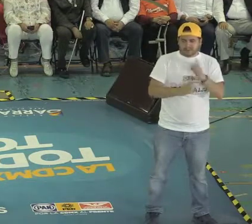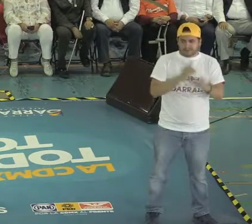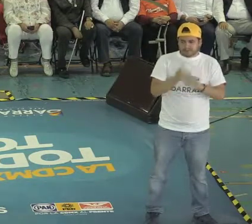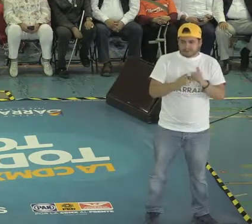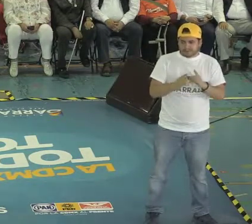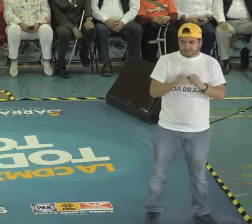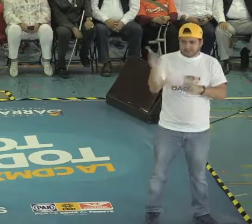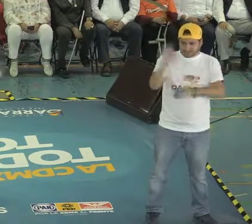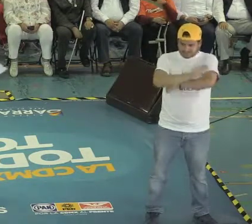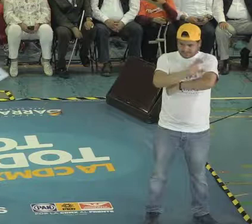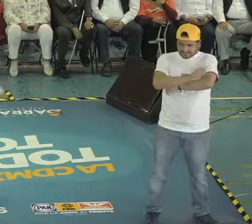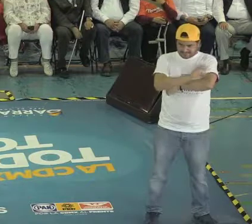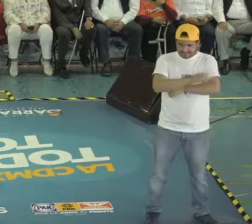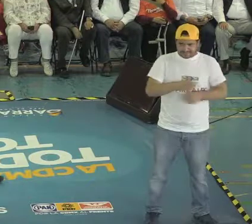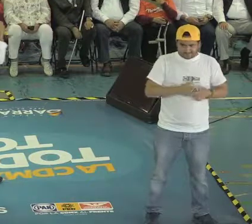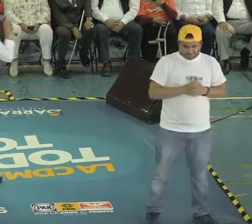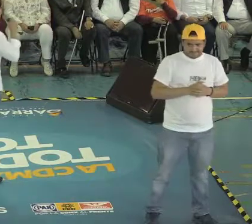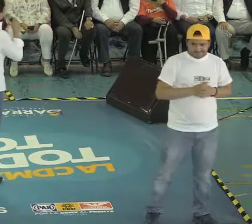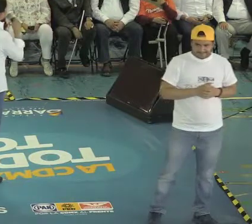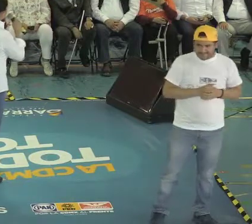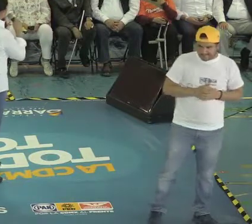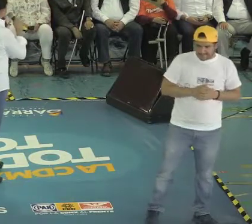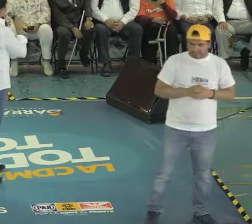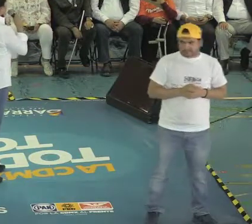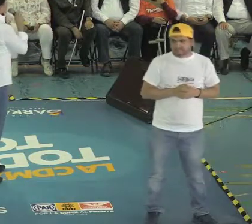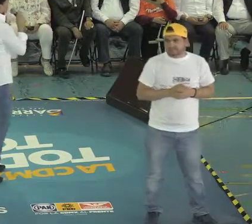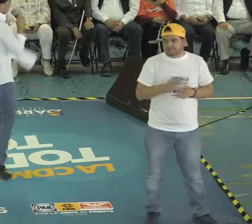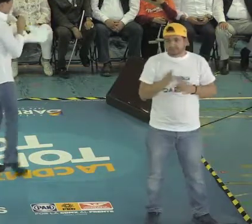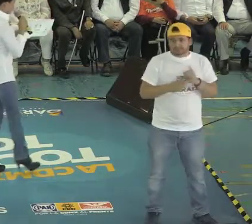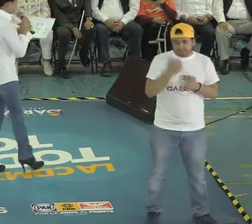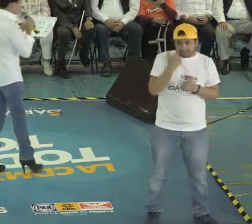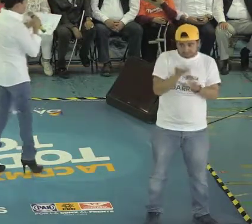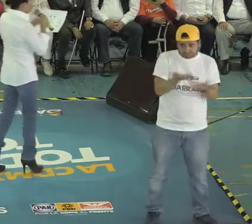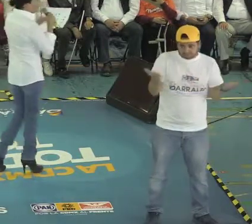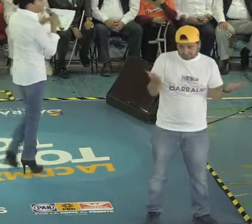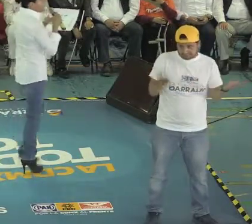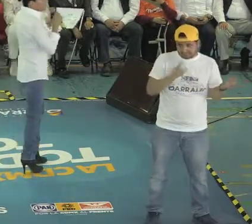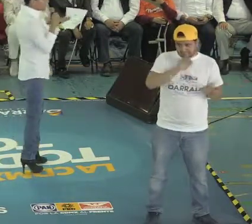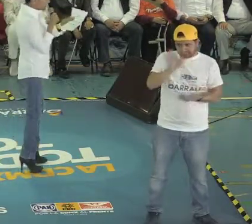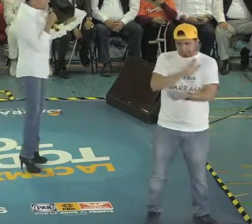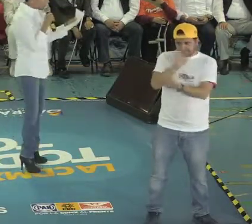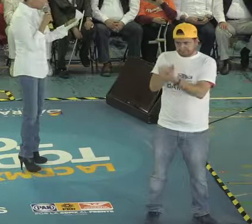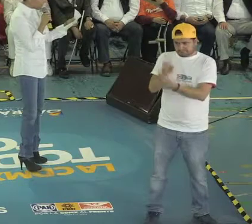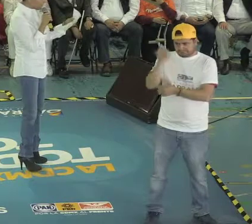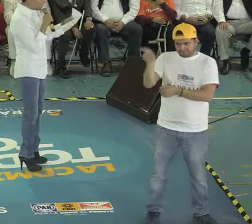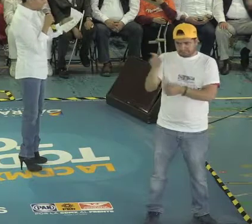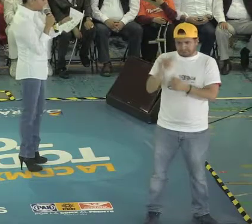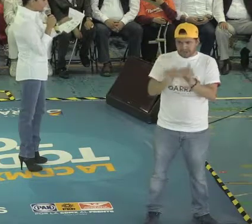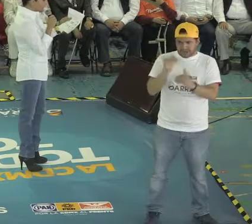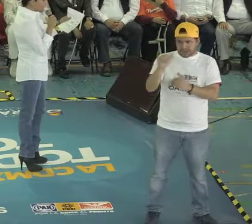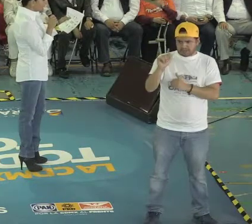ahí, donde los deportistas que quieran ir al deporte de alto rendimiento lo puedan hacer con toda